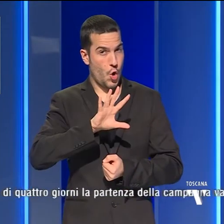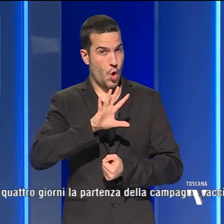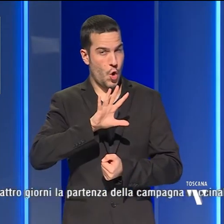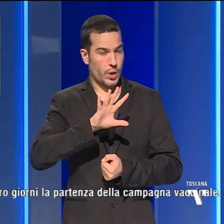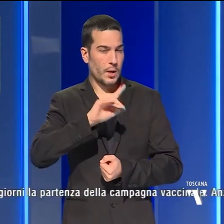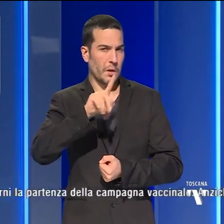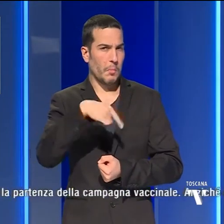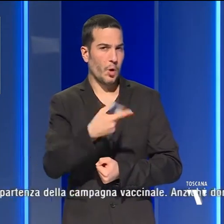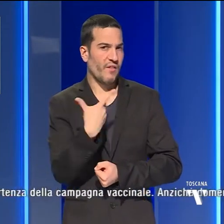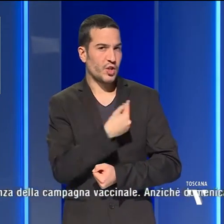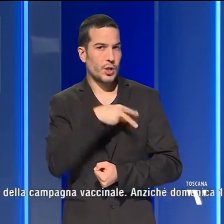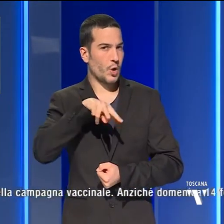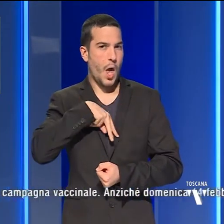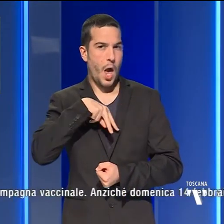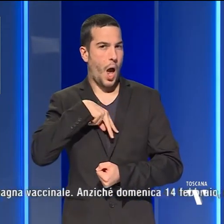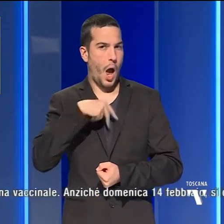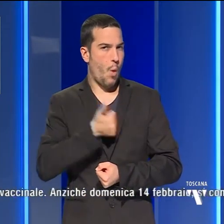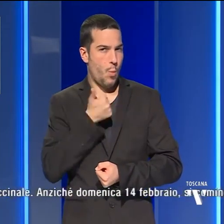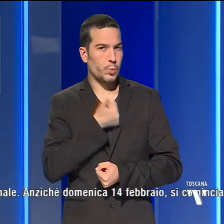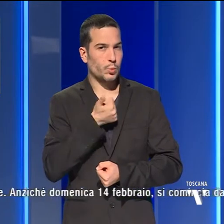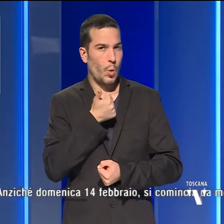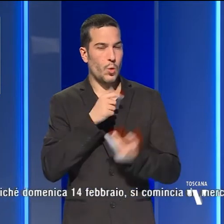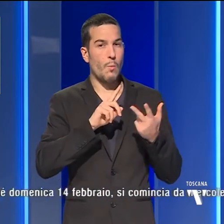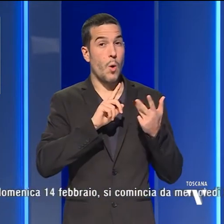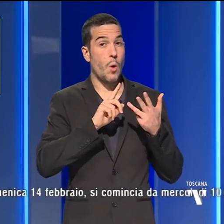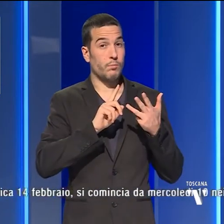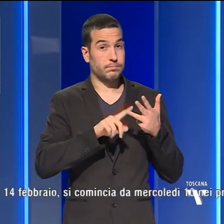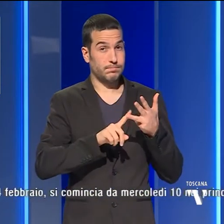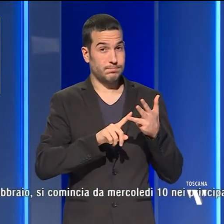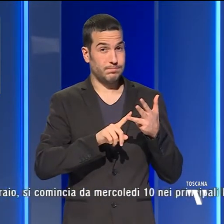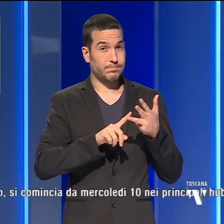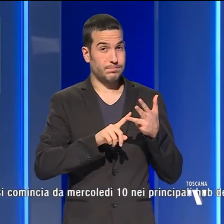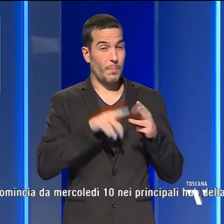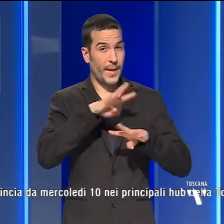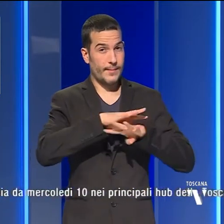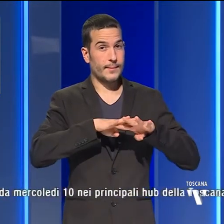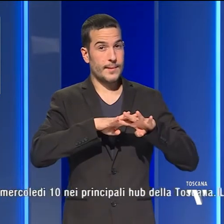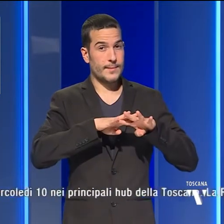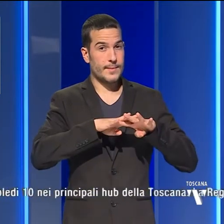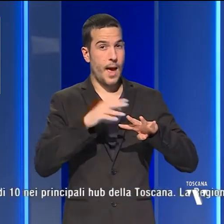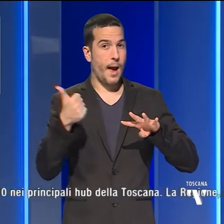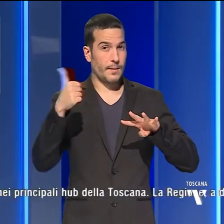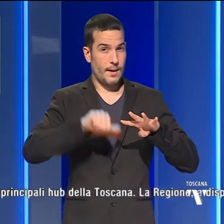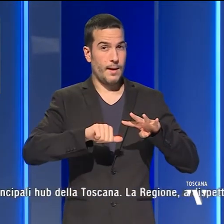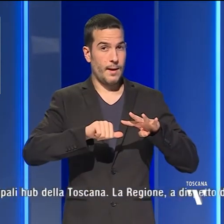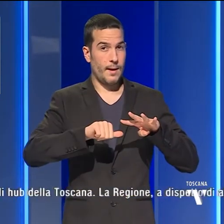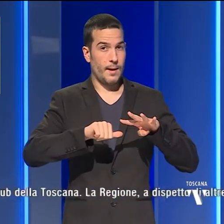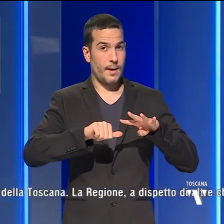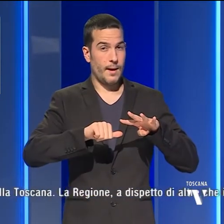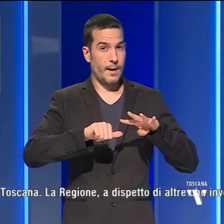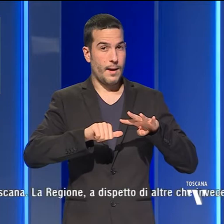vaccinazione in modo autonomo. Poi dei penitenziari, compresi i detenuti, i luoghi di comunità e